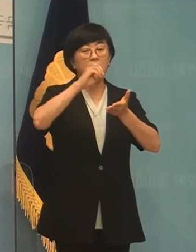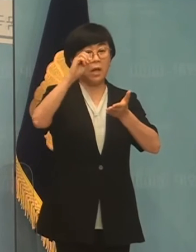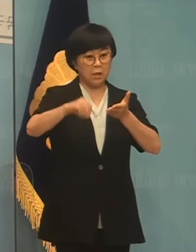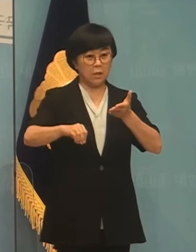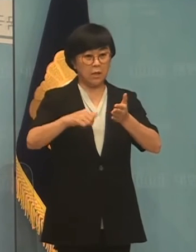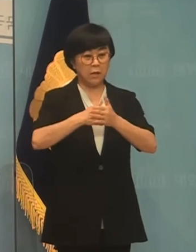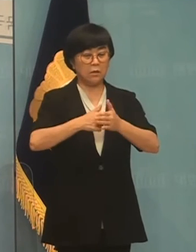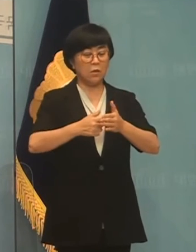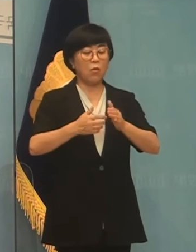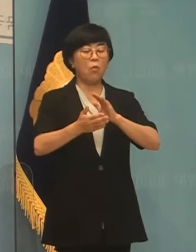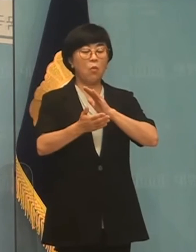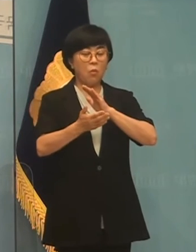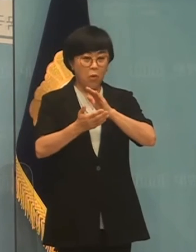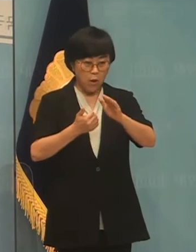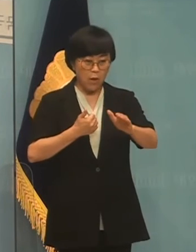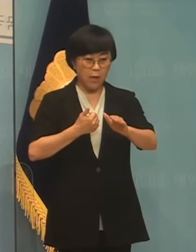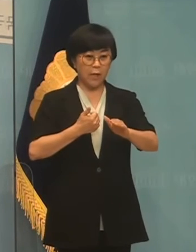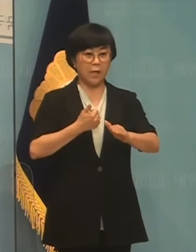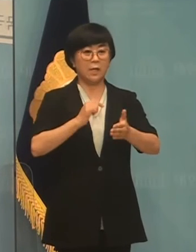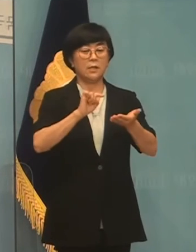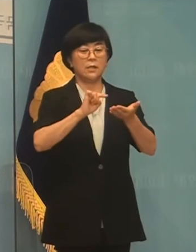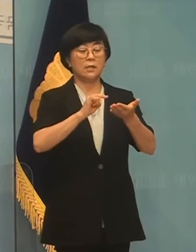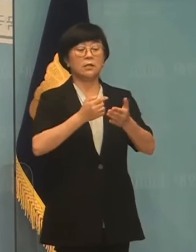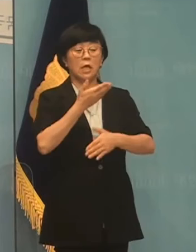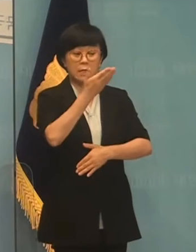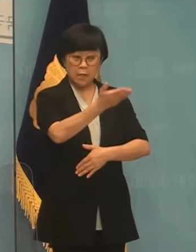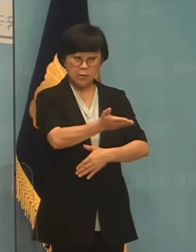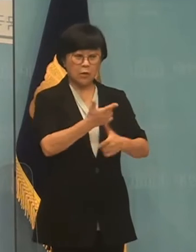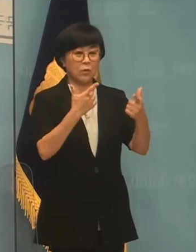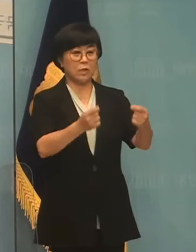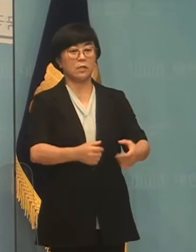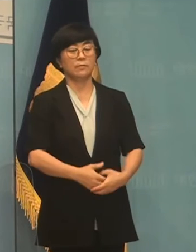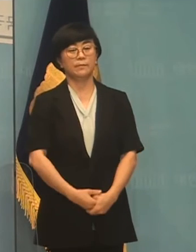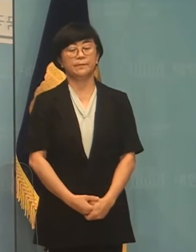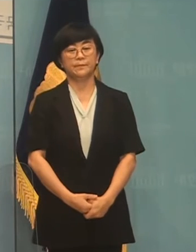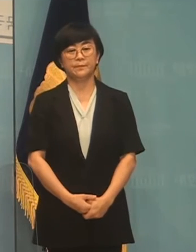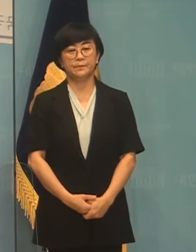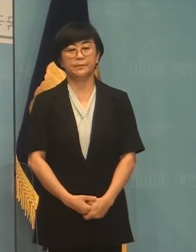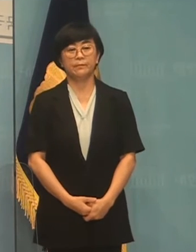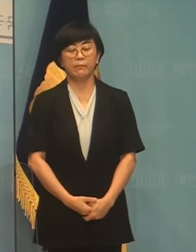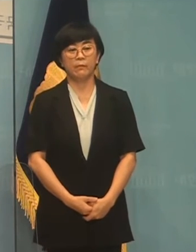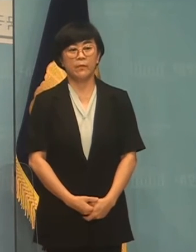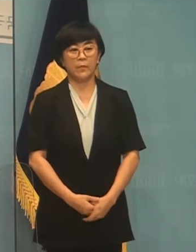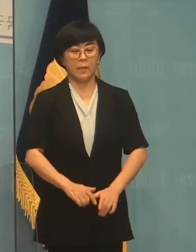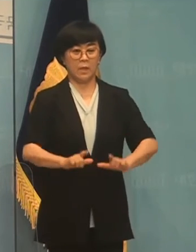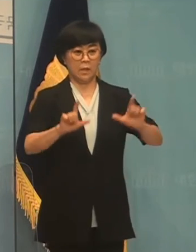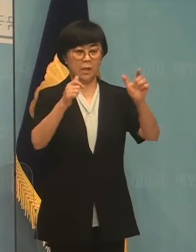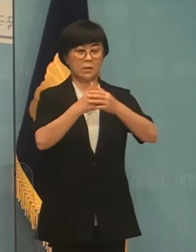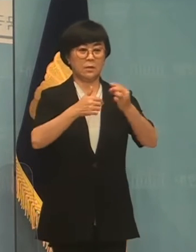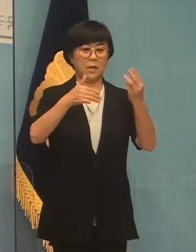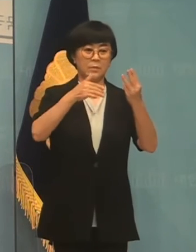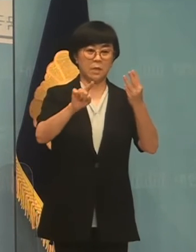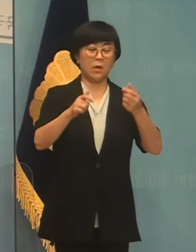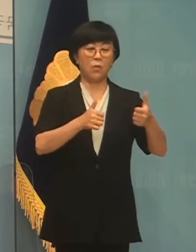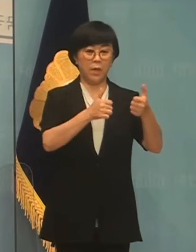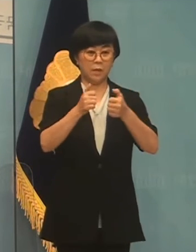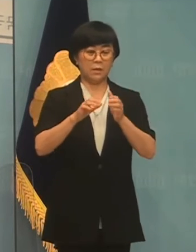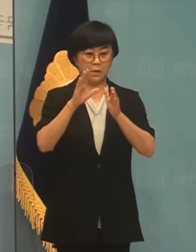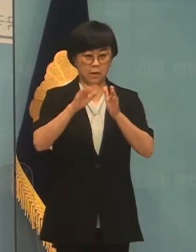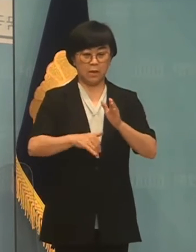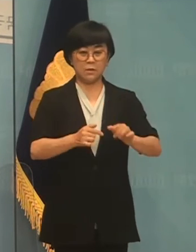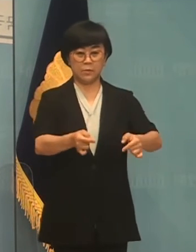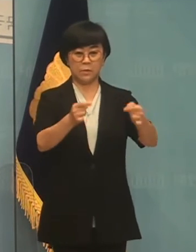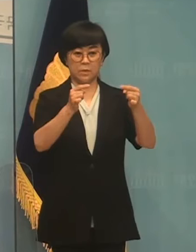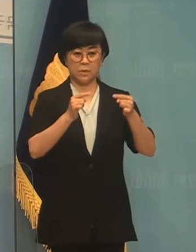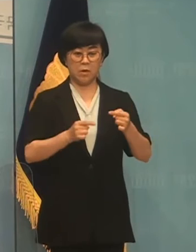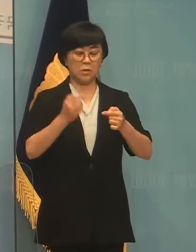가이드라인 사진에 제시한 것과 다름이 없습니다. 특히 이날 3차 회의에 참석한